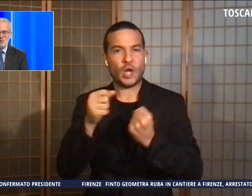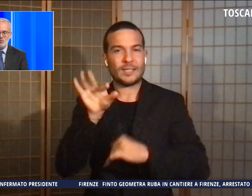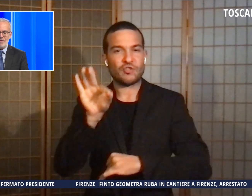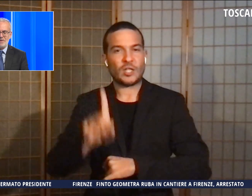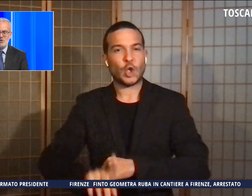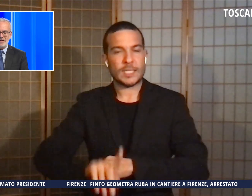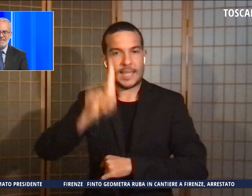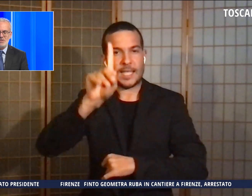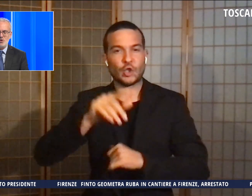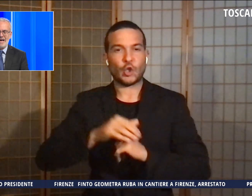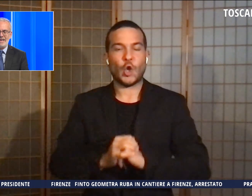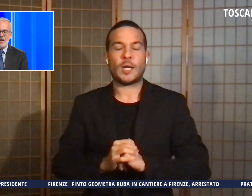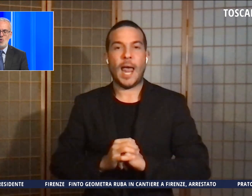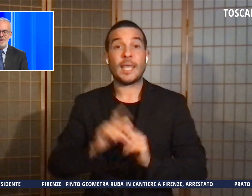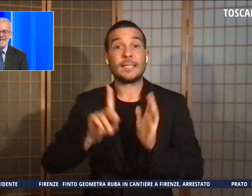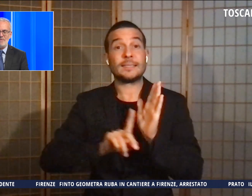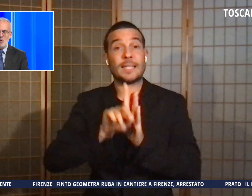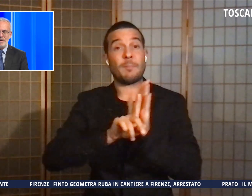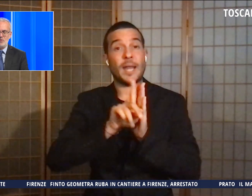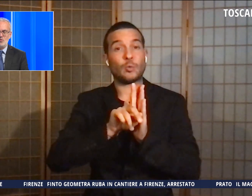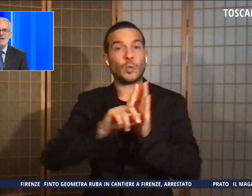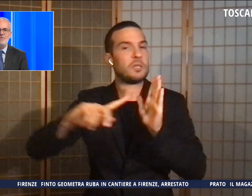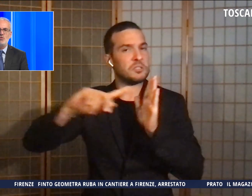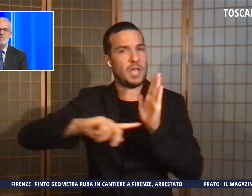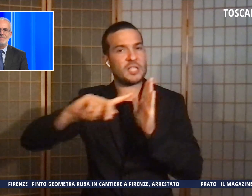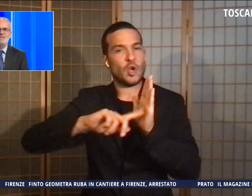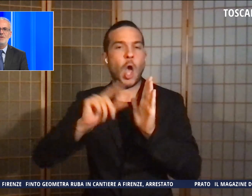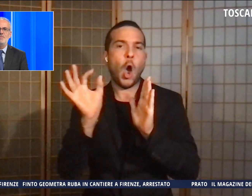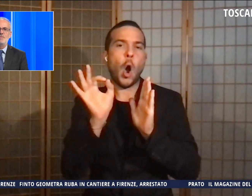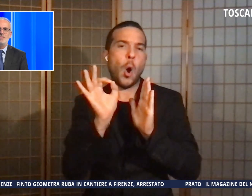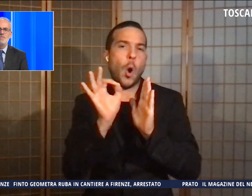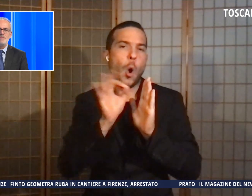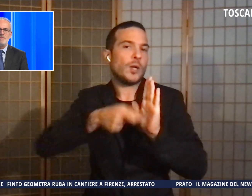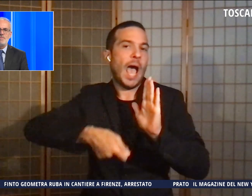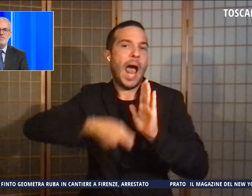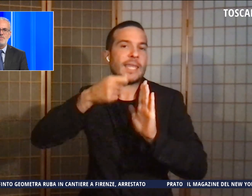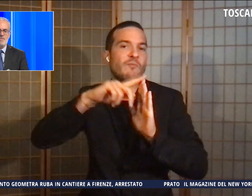temperature pressoché stazionarie o il lieve aumento nei valori massimi.